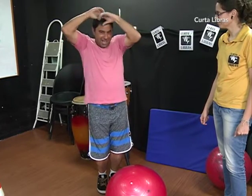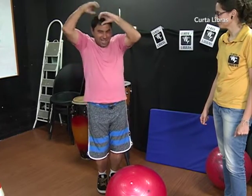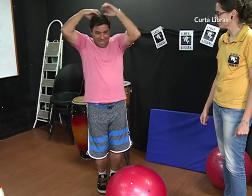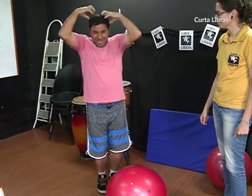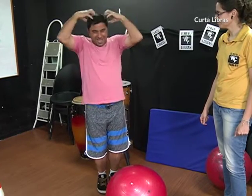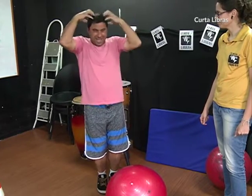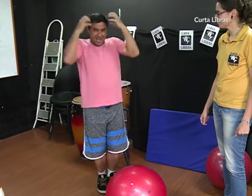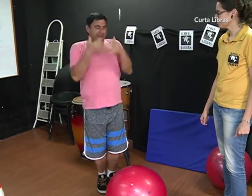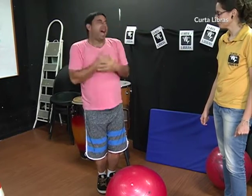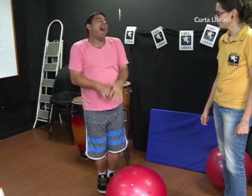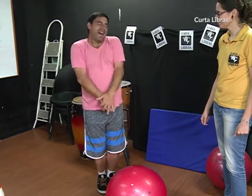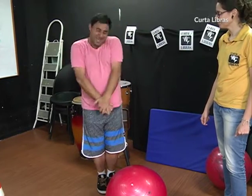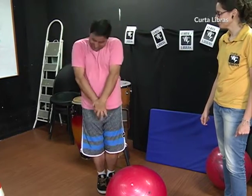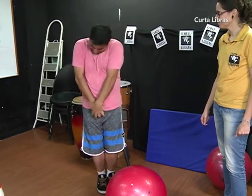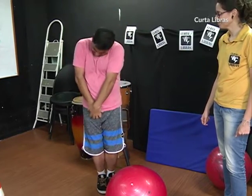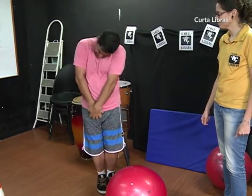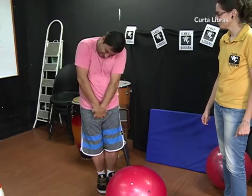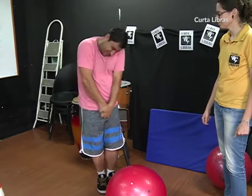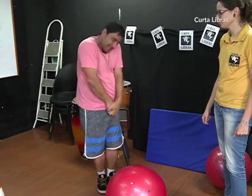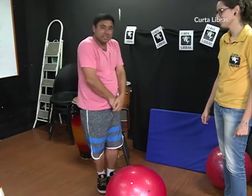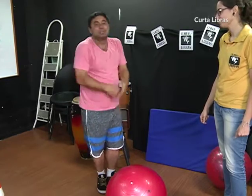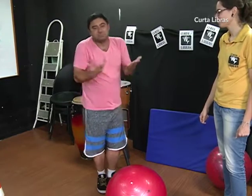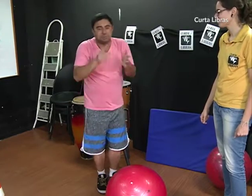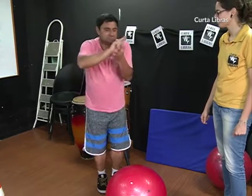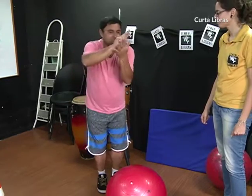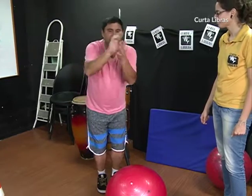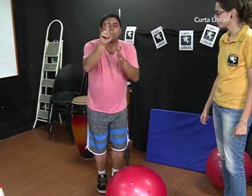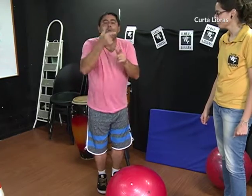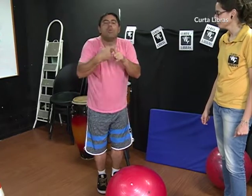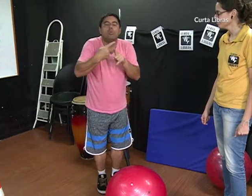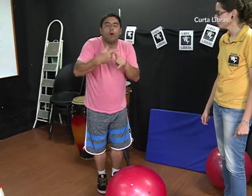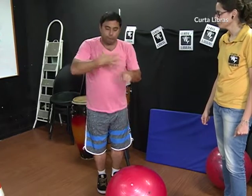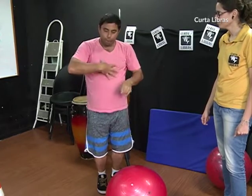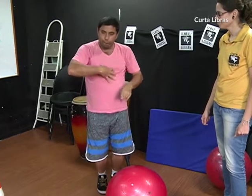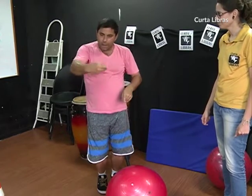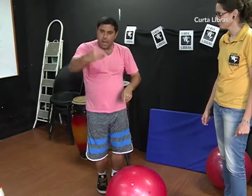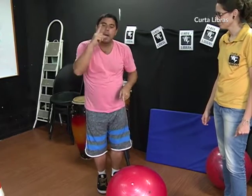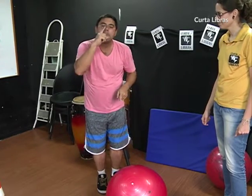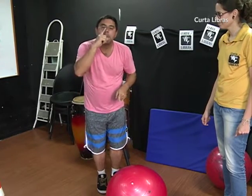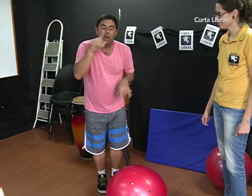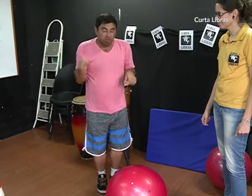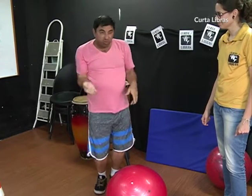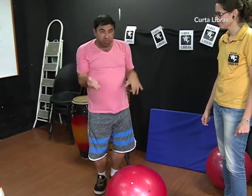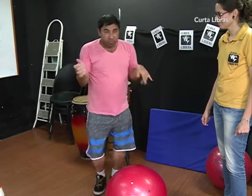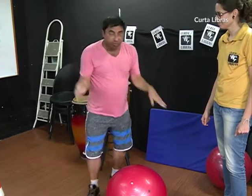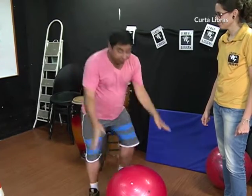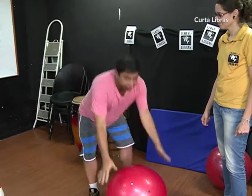Aí a dona Florinda, cheia de bobs nos cabelos, toda tímida. Tem o filho dela também, o Kiko.